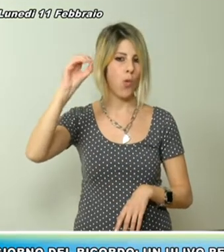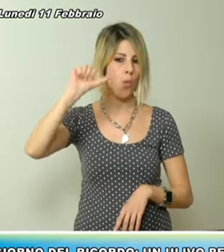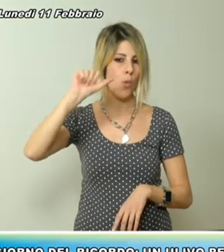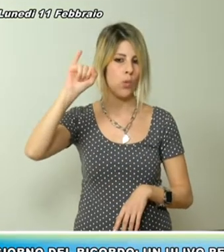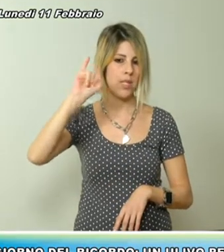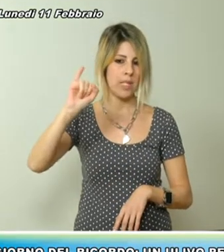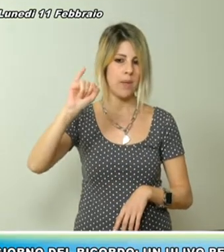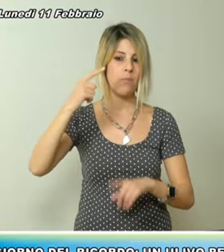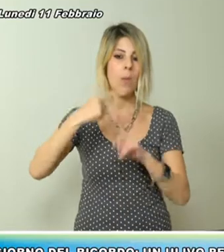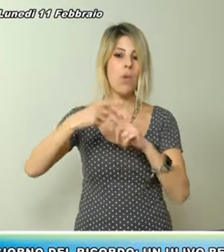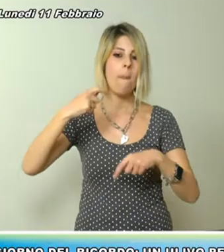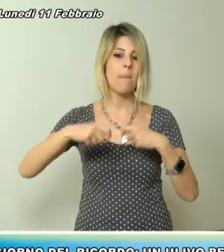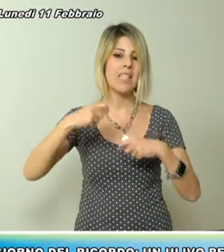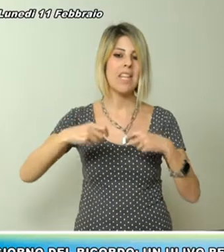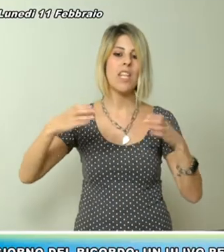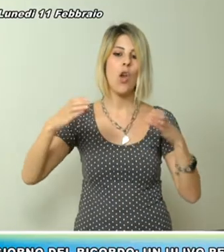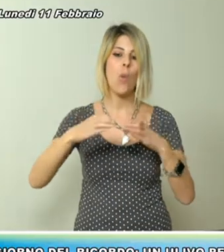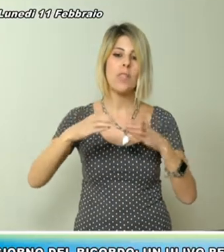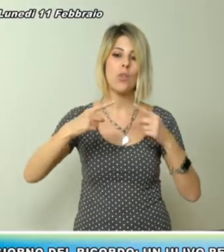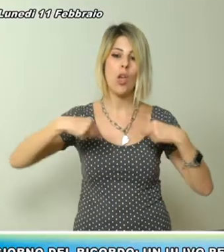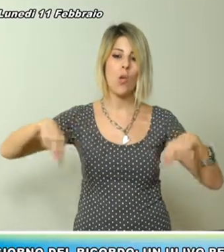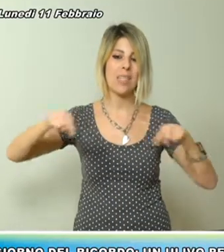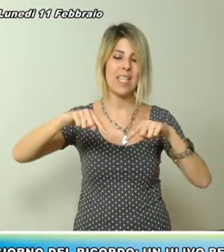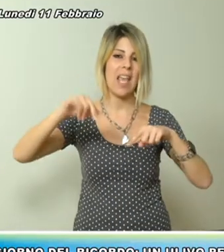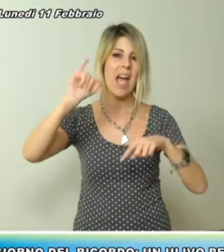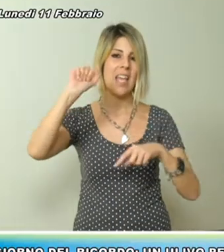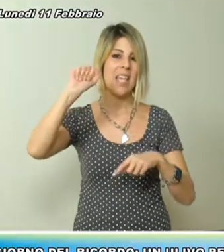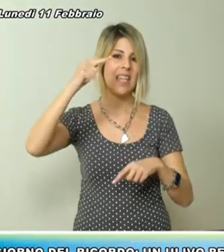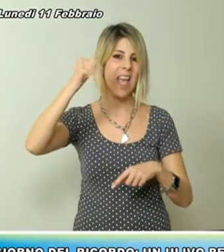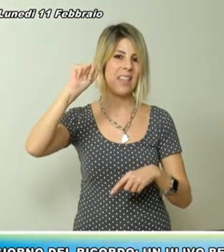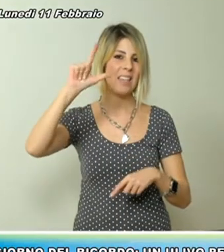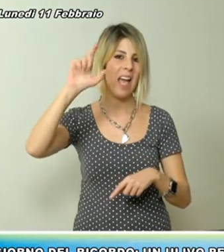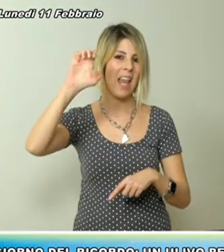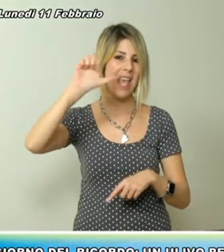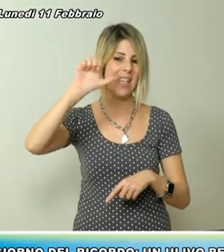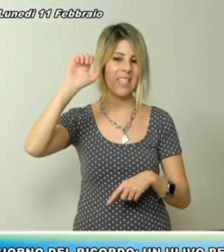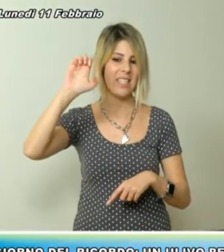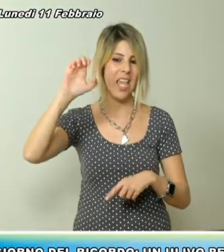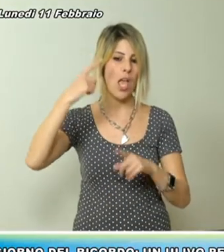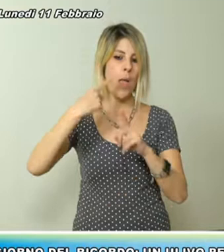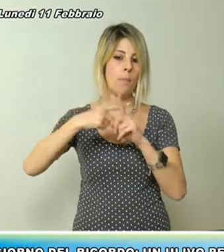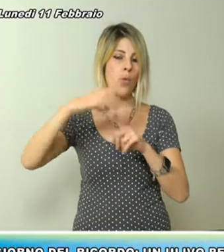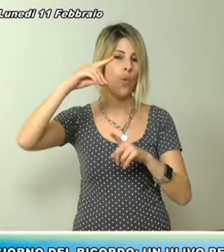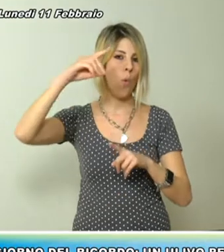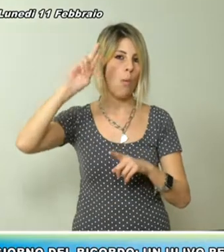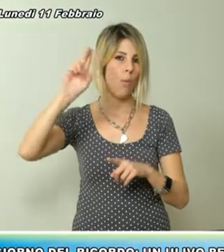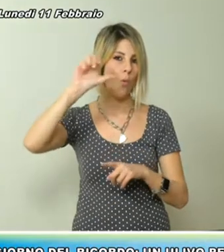E dai presidenti delle commissioni consigliari, Antonio Iattalese